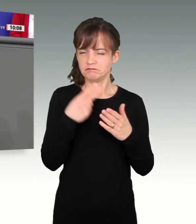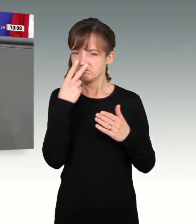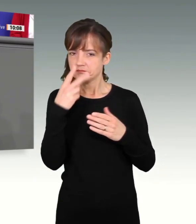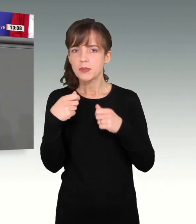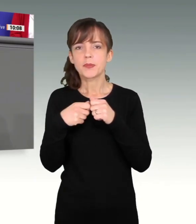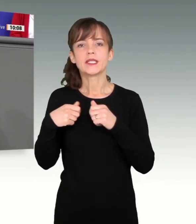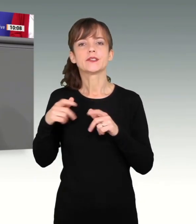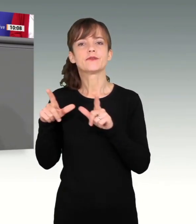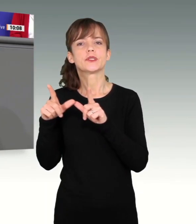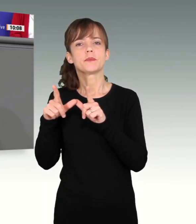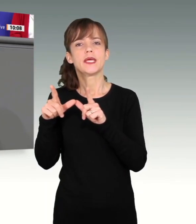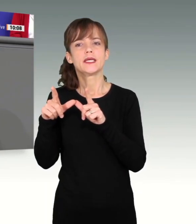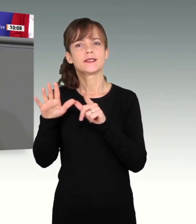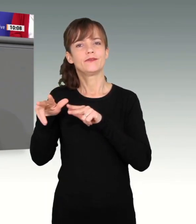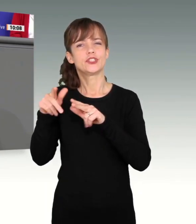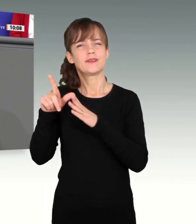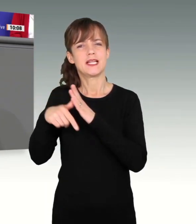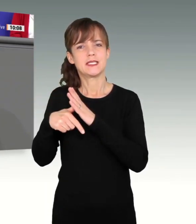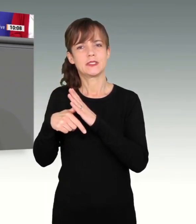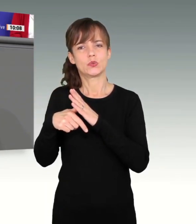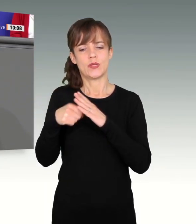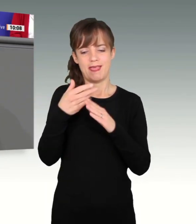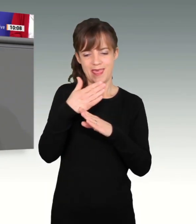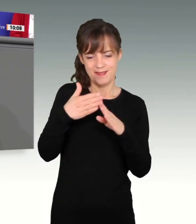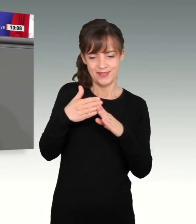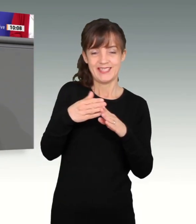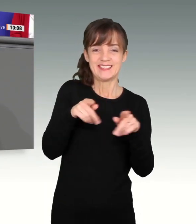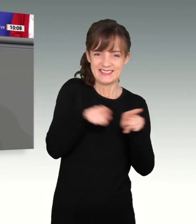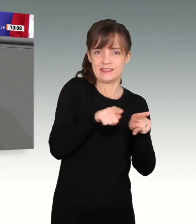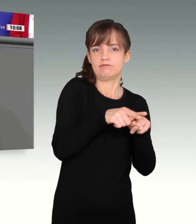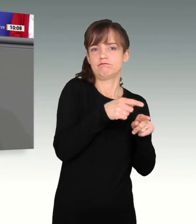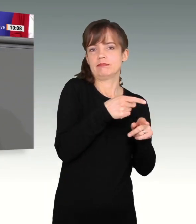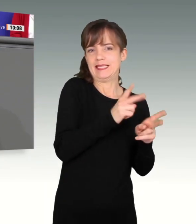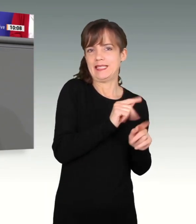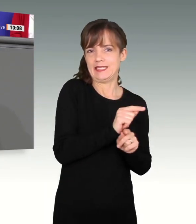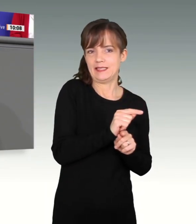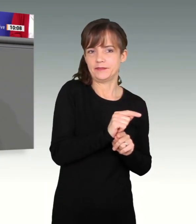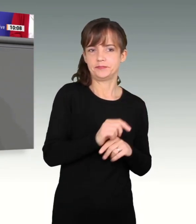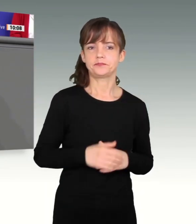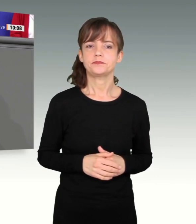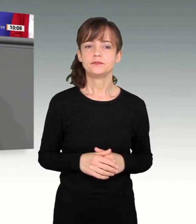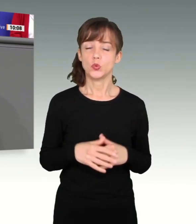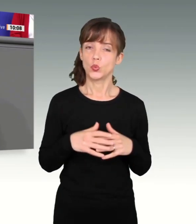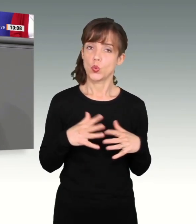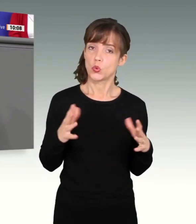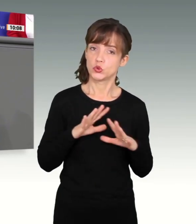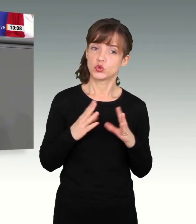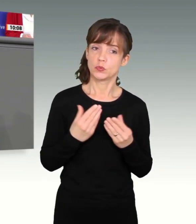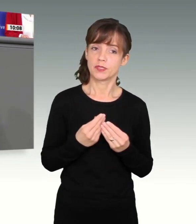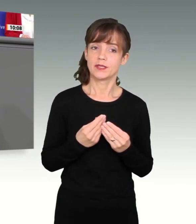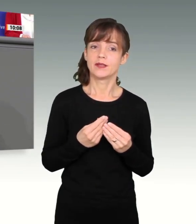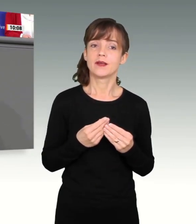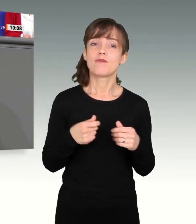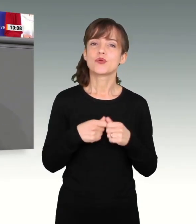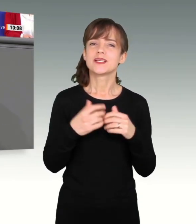von Baden-Württemberg. Das ist eine gewaltige Summe. Der geltende Bundeshaushalt wurde noch von der Großen Koalition